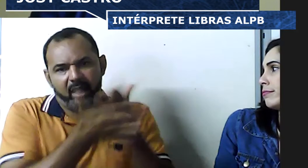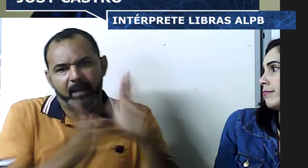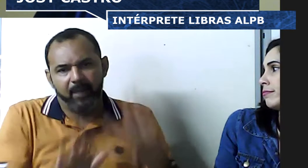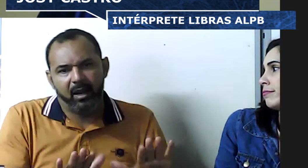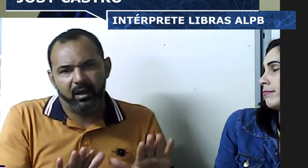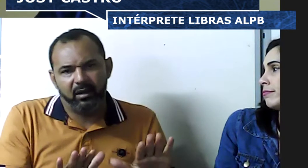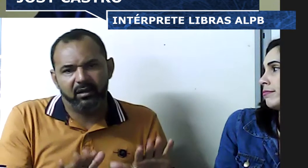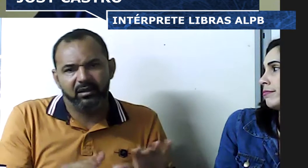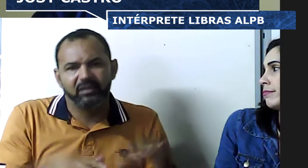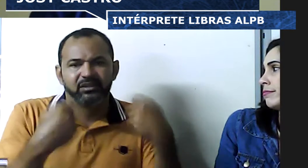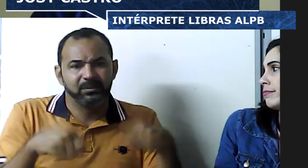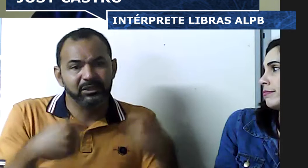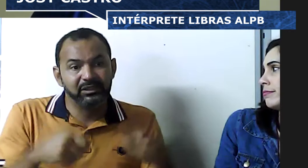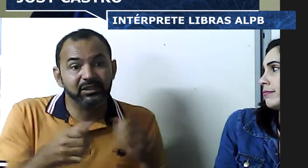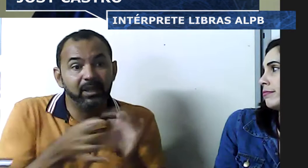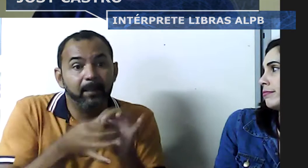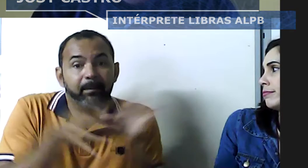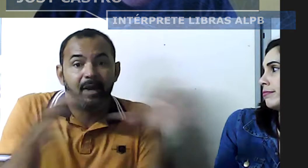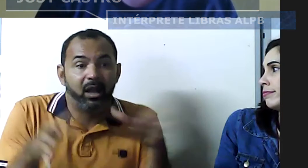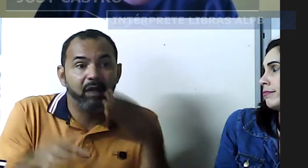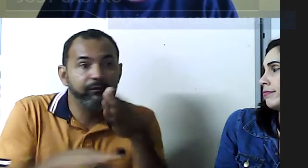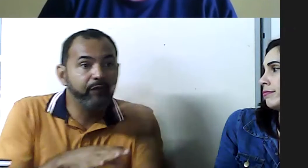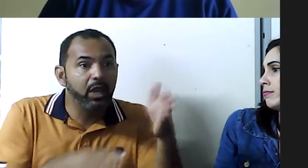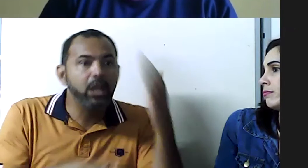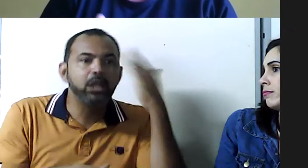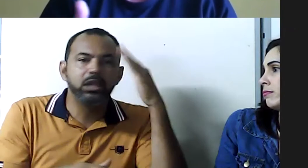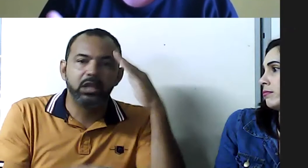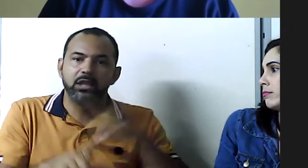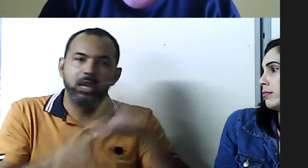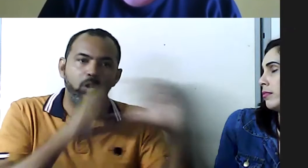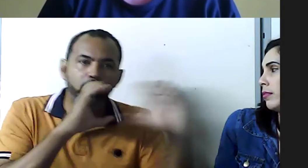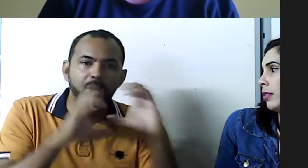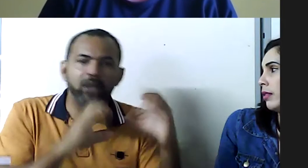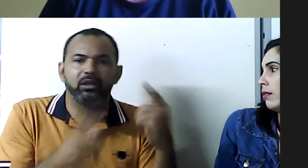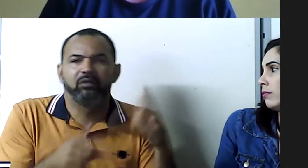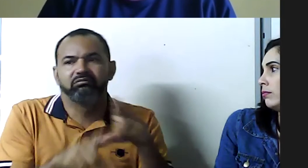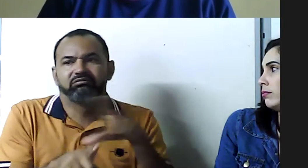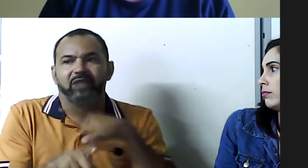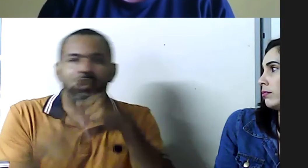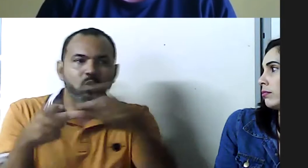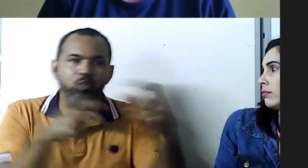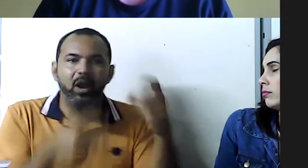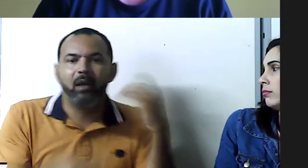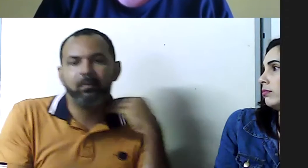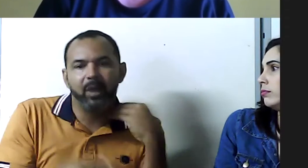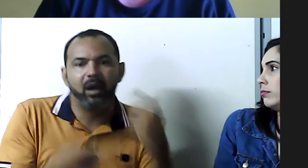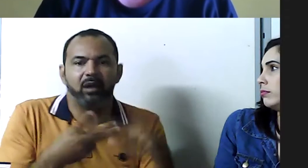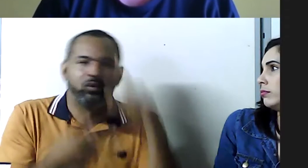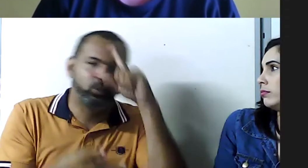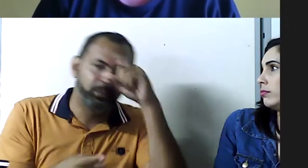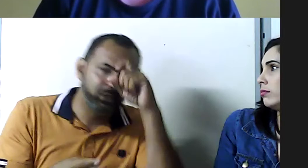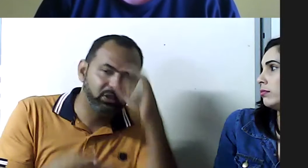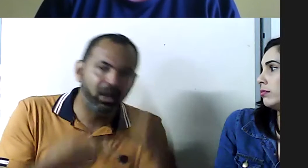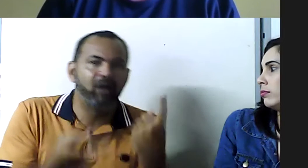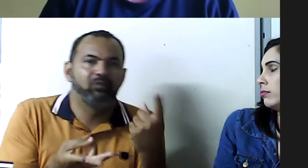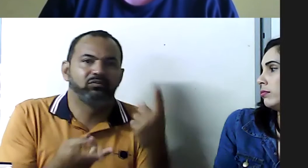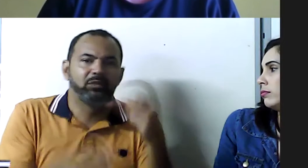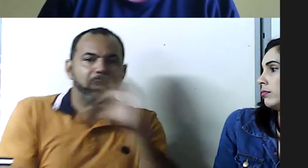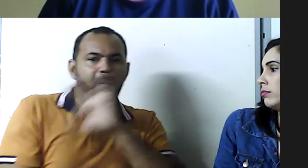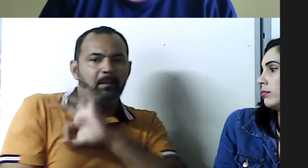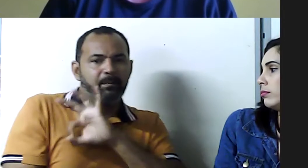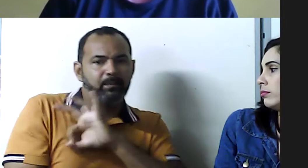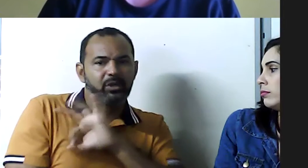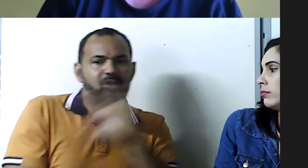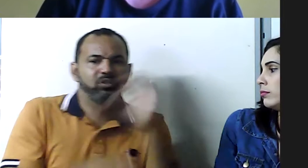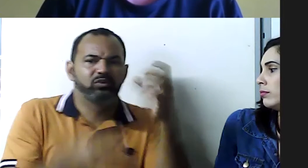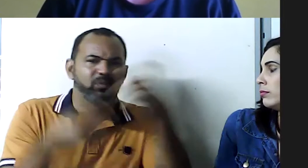enfoque esse limite, que essa dificuldade acabe. Nós precisamos realmente vencer essa dificuldade, nos